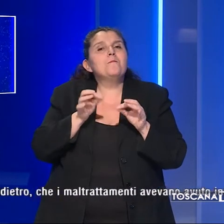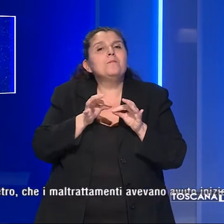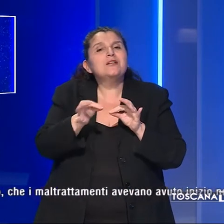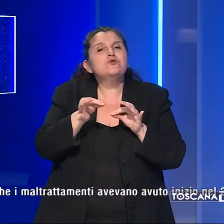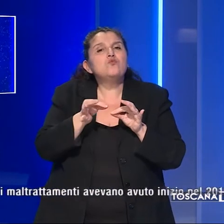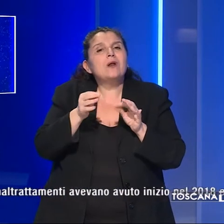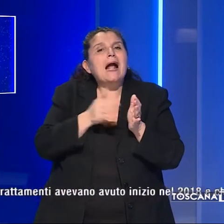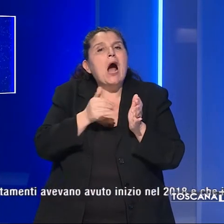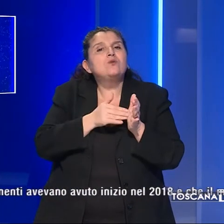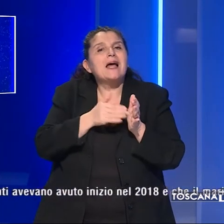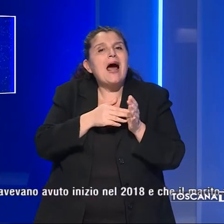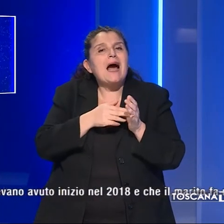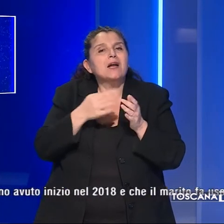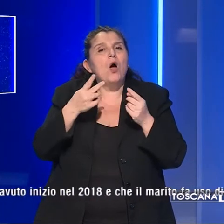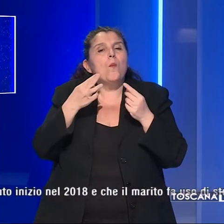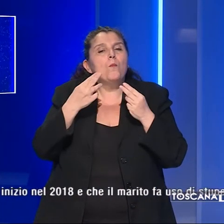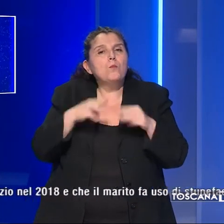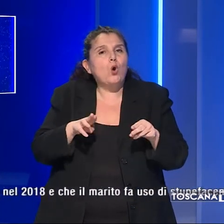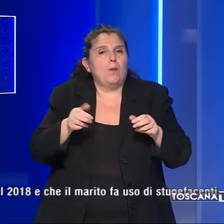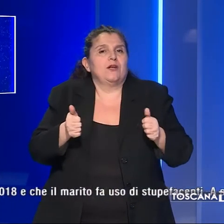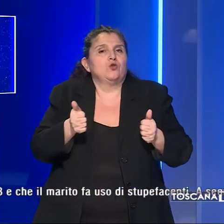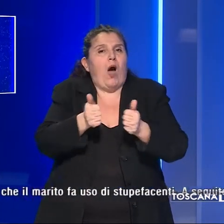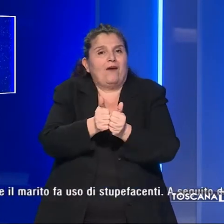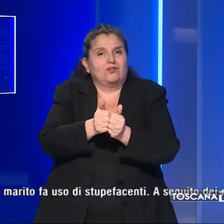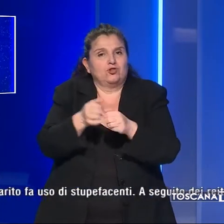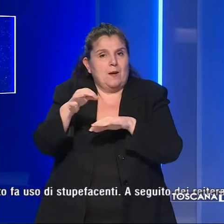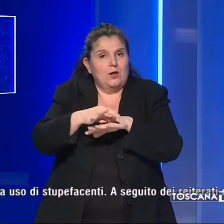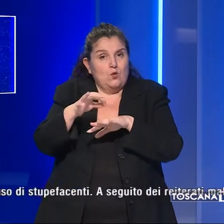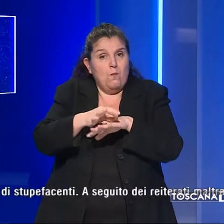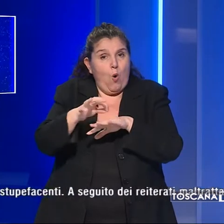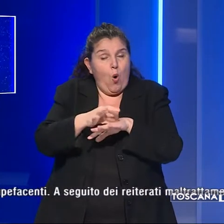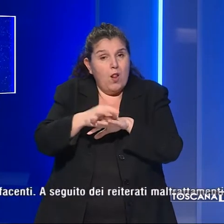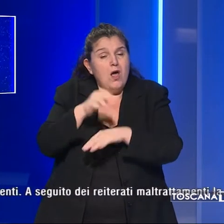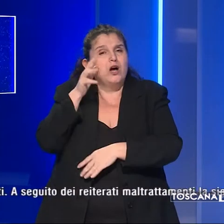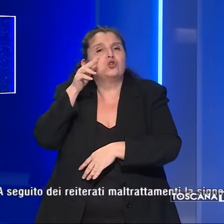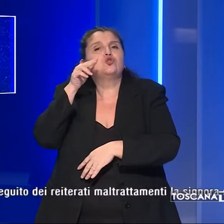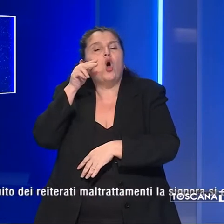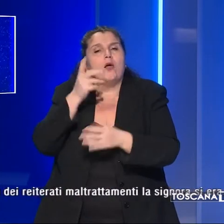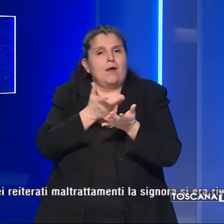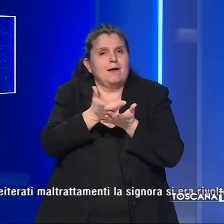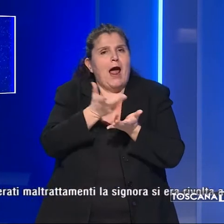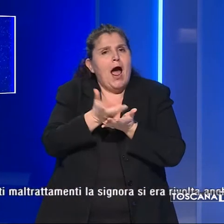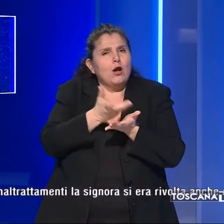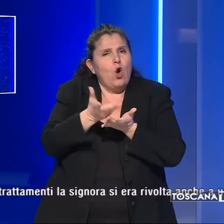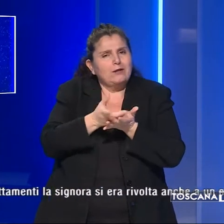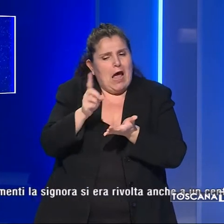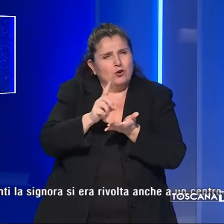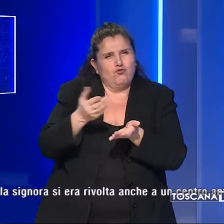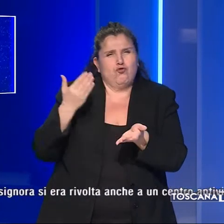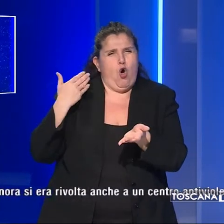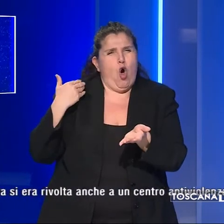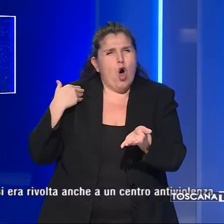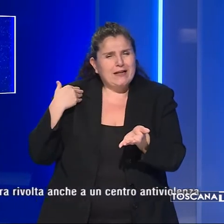cautelare del divieto di avvicinamento alla moglie. La donna aveva raccontato giorni addietro